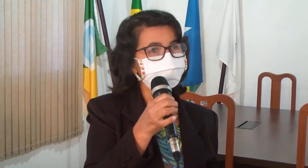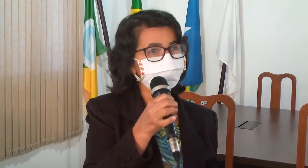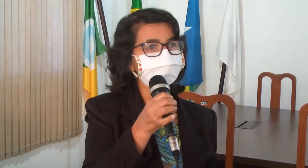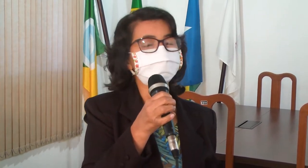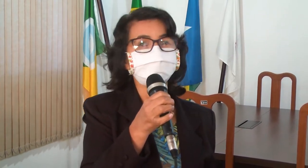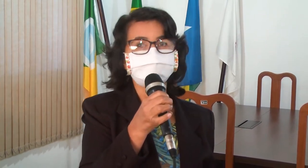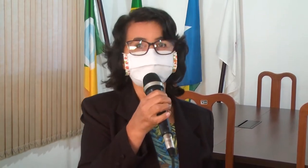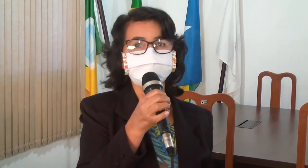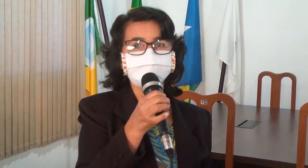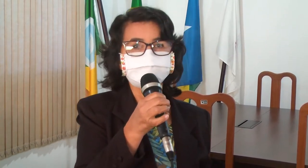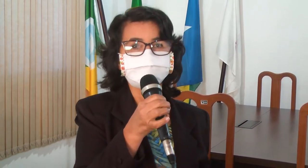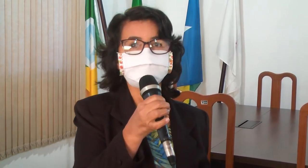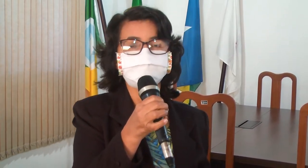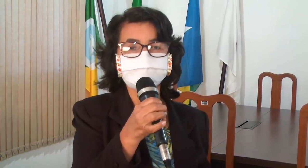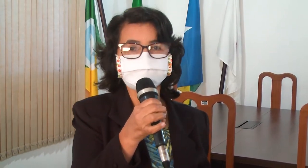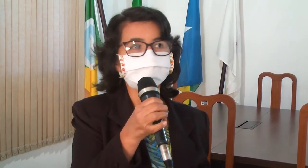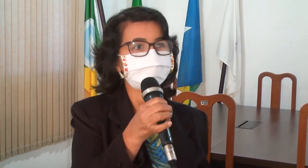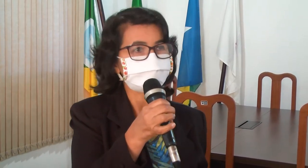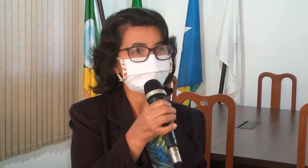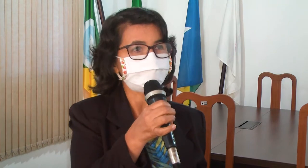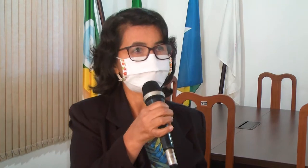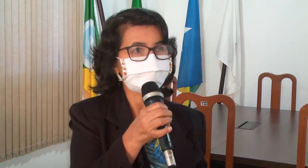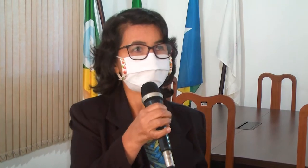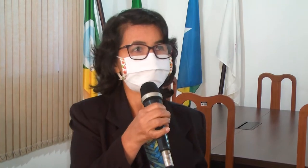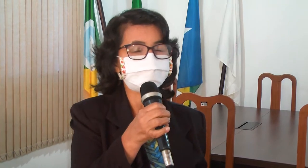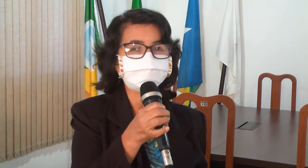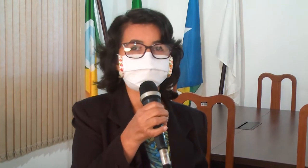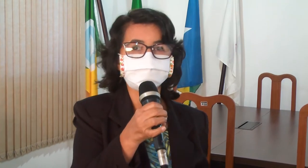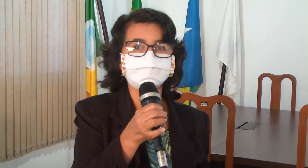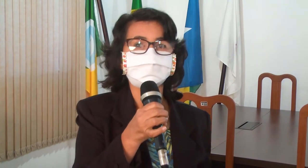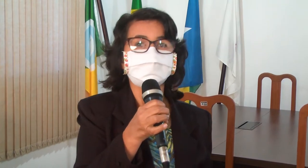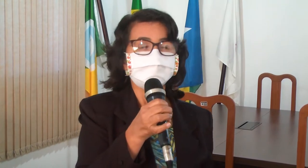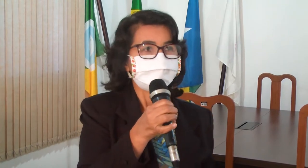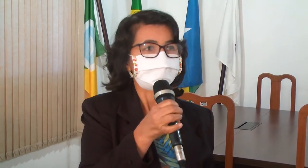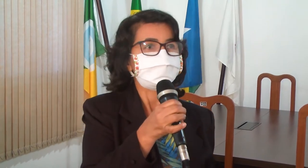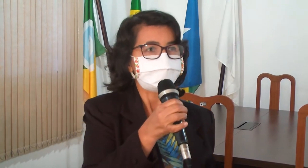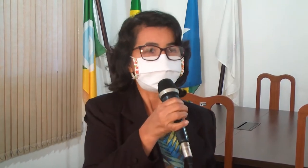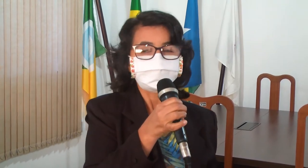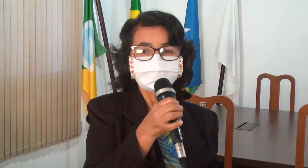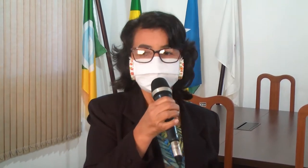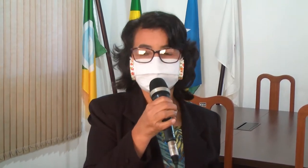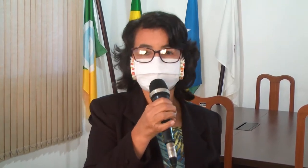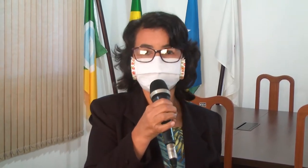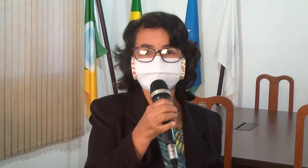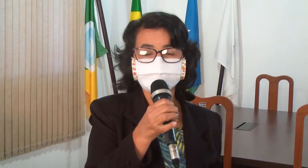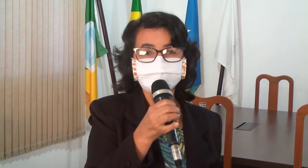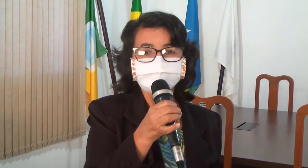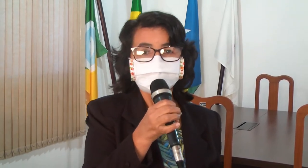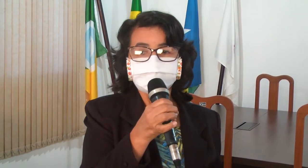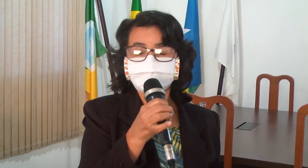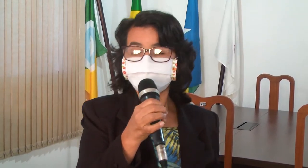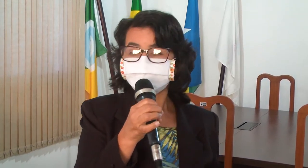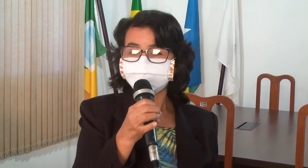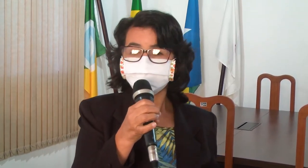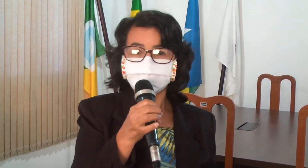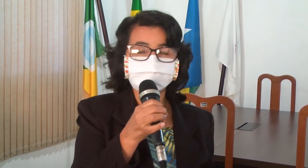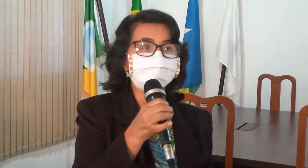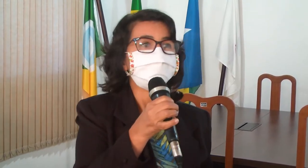eu já vou receber, já vou dar andamento para que seja agilizado mais rápido. E quanto ao